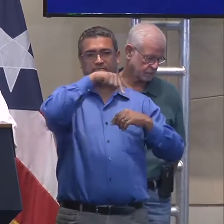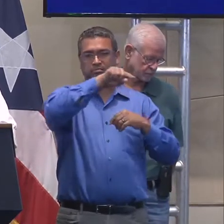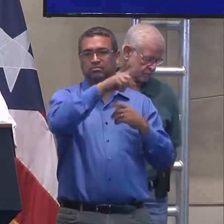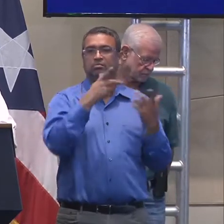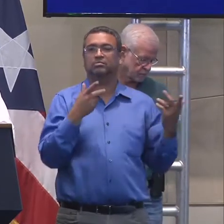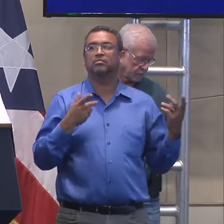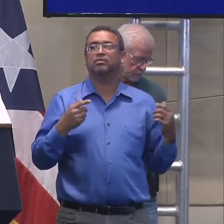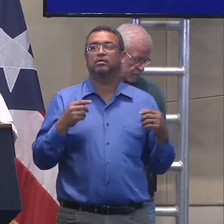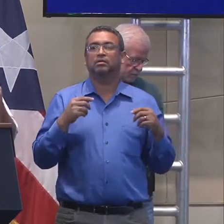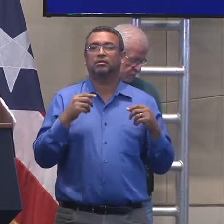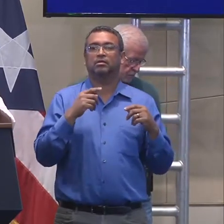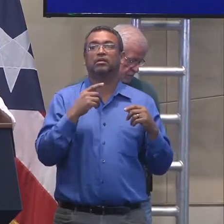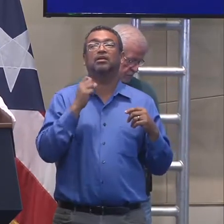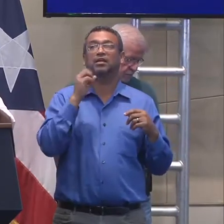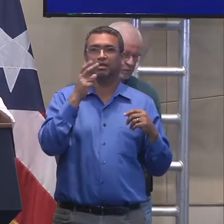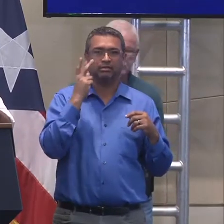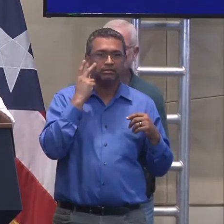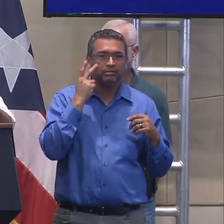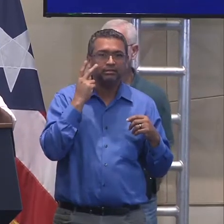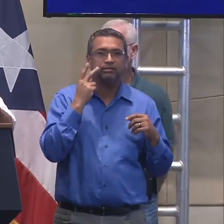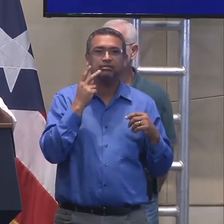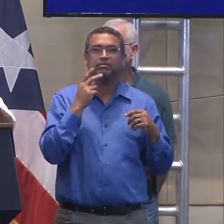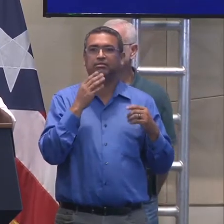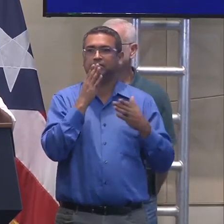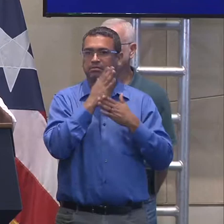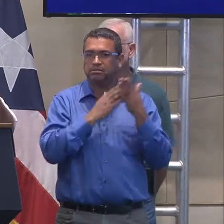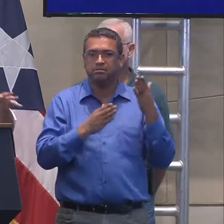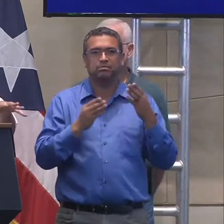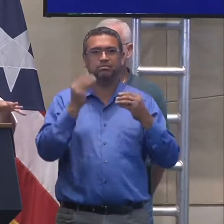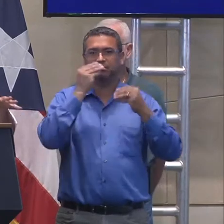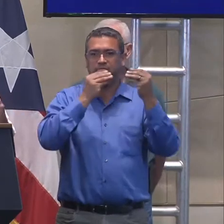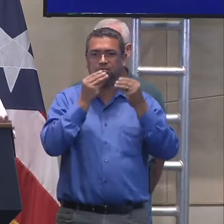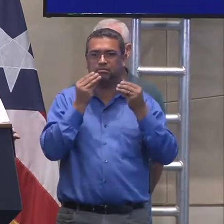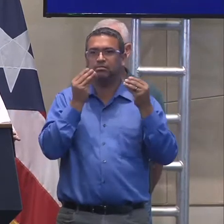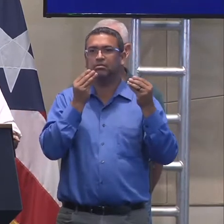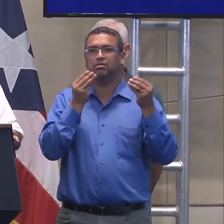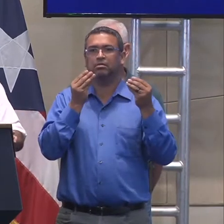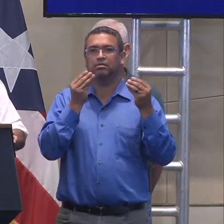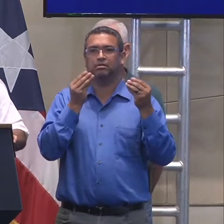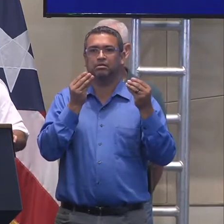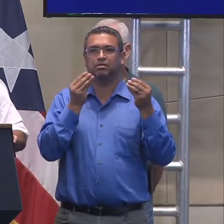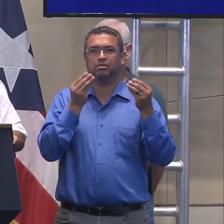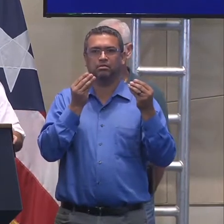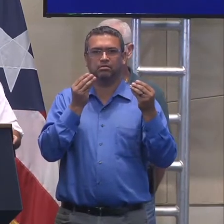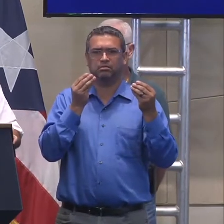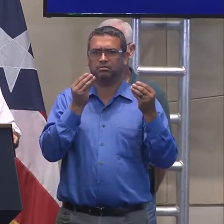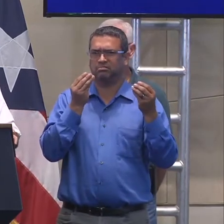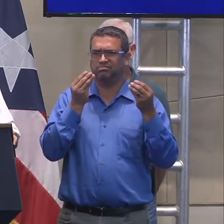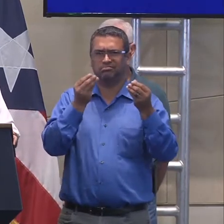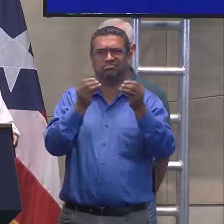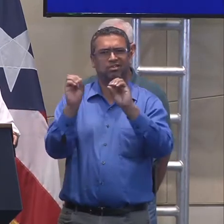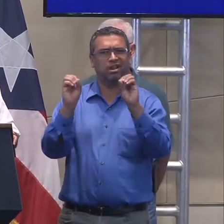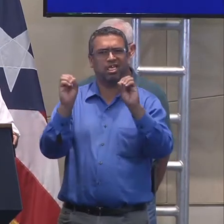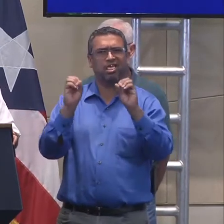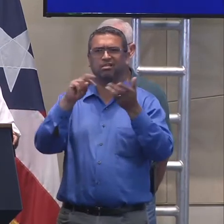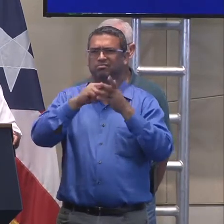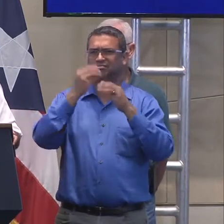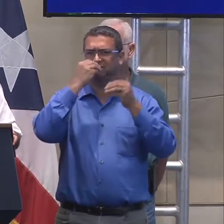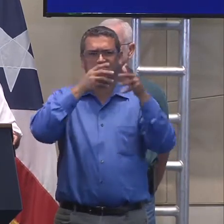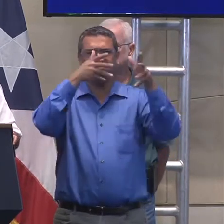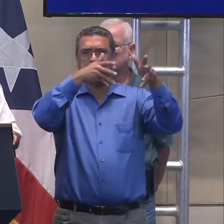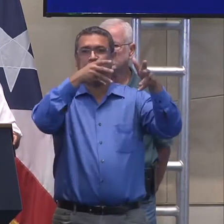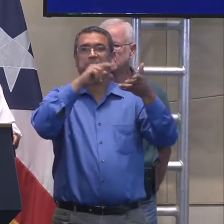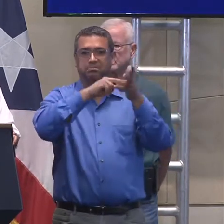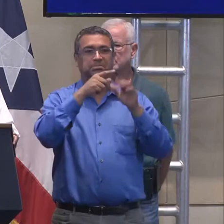¿verdad?, que en algunos lugares está llegando la comida y los suministros y no se están distribuyendo, pues, nos los van a llamar a la atención y nosotros llamaremos,